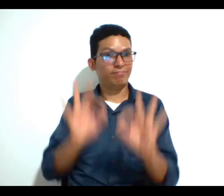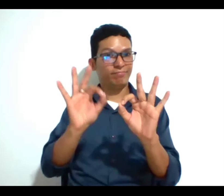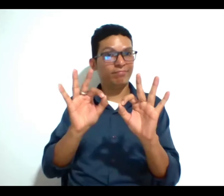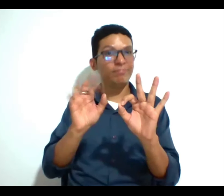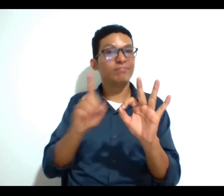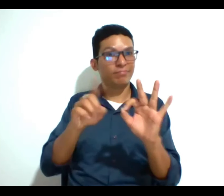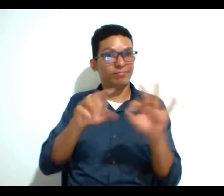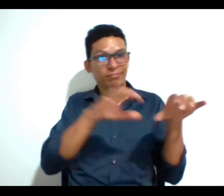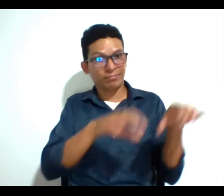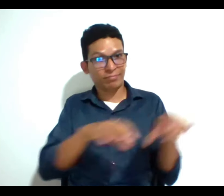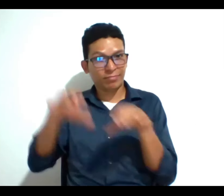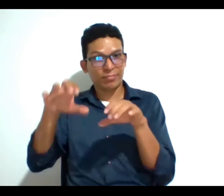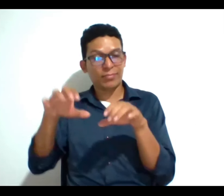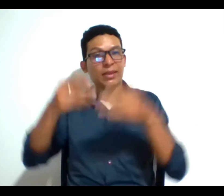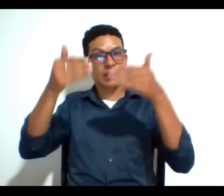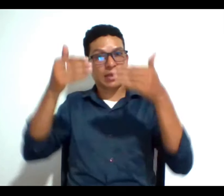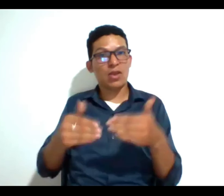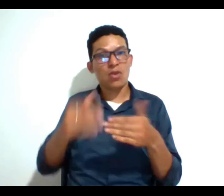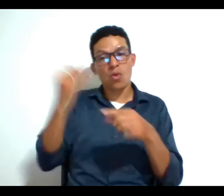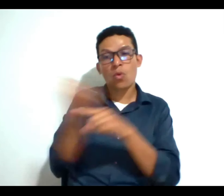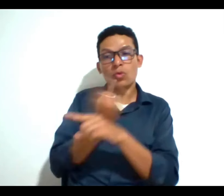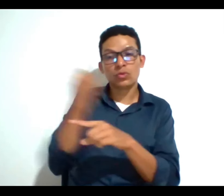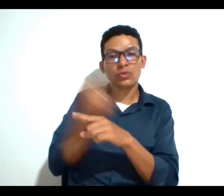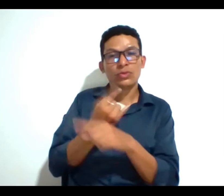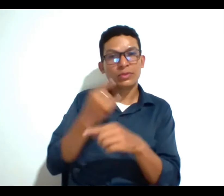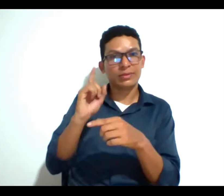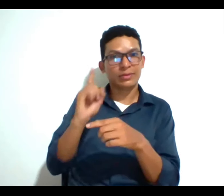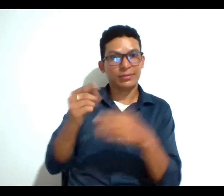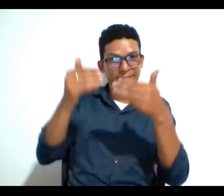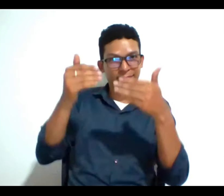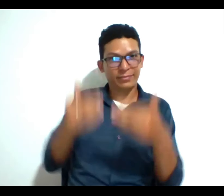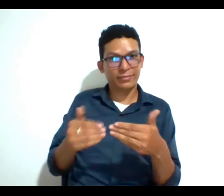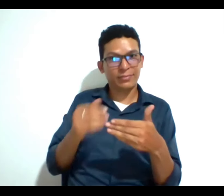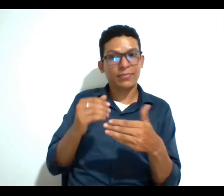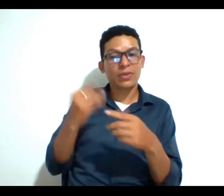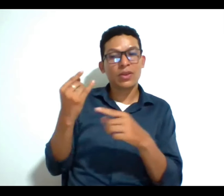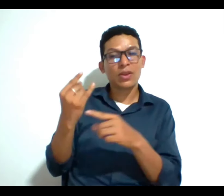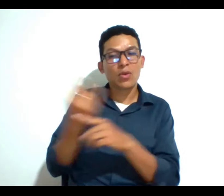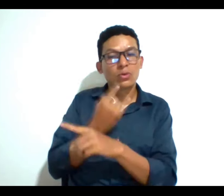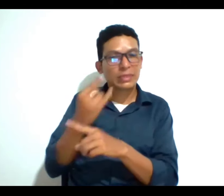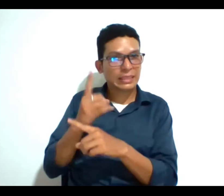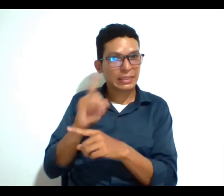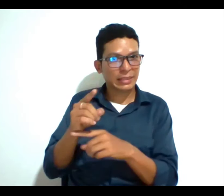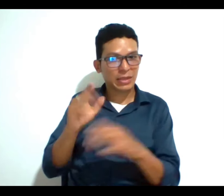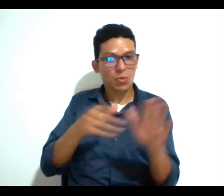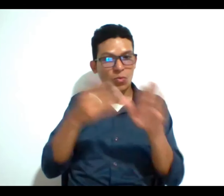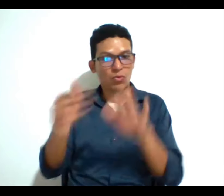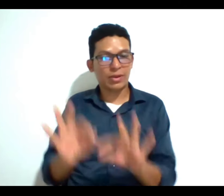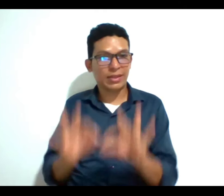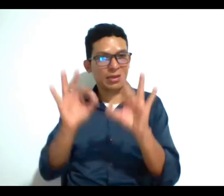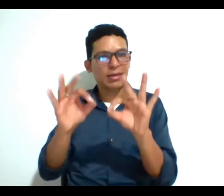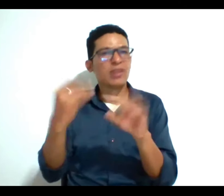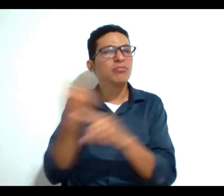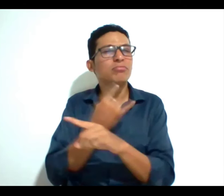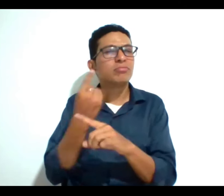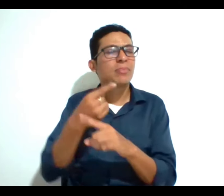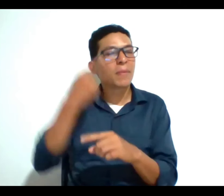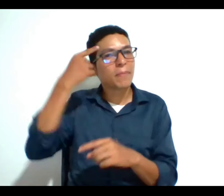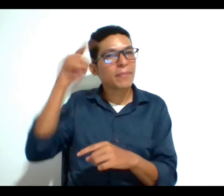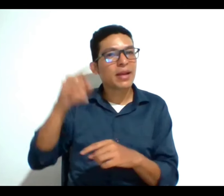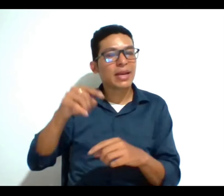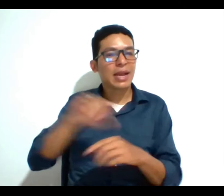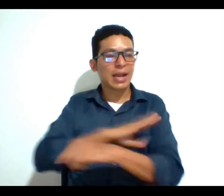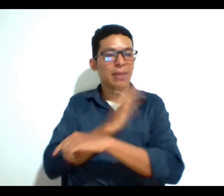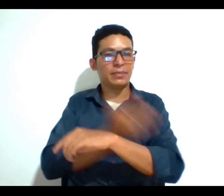discapacidad usa este concepto que se usa en el contexto de la muerte digna para usarlo para el ejercicio de la capacidad